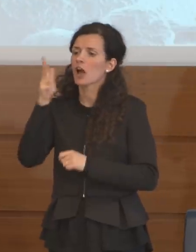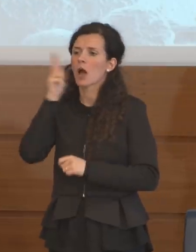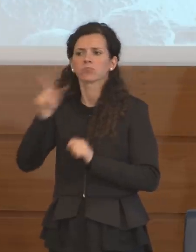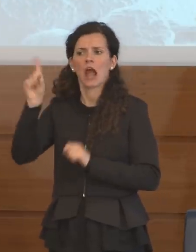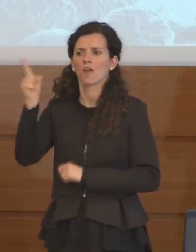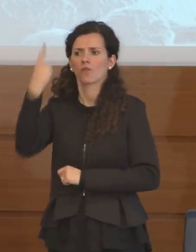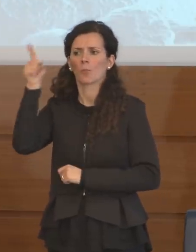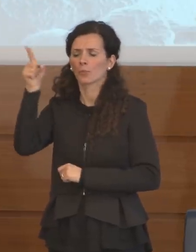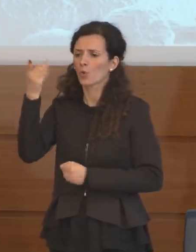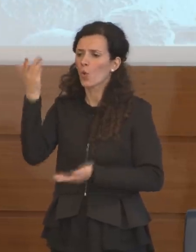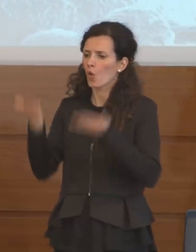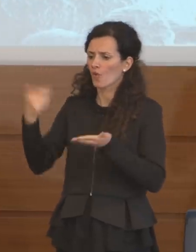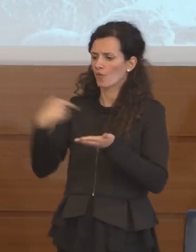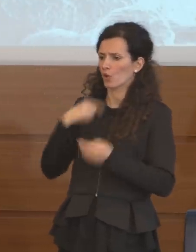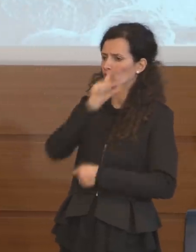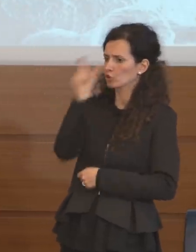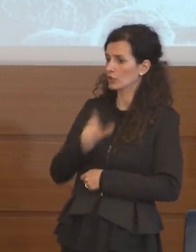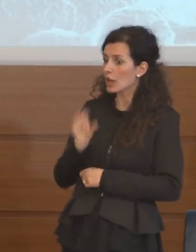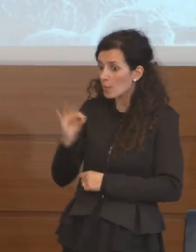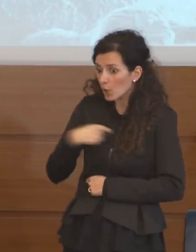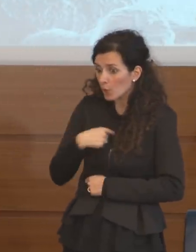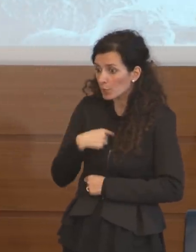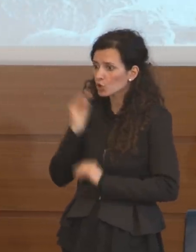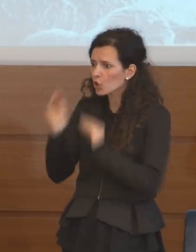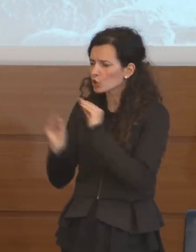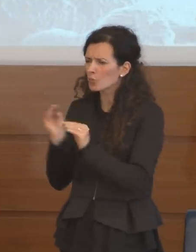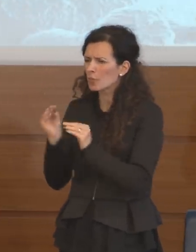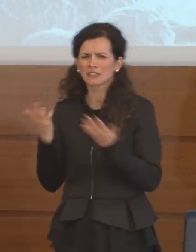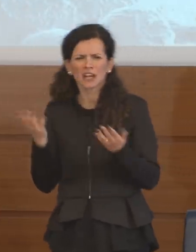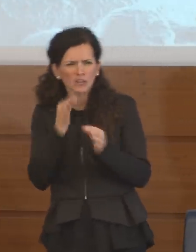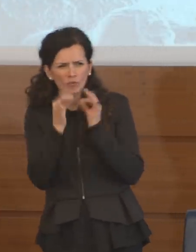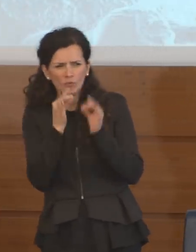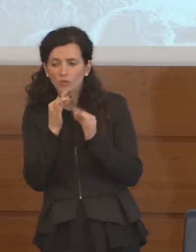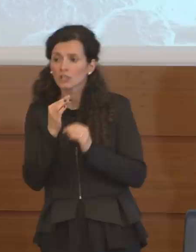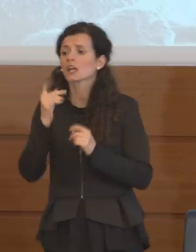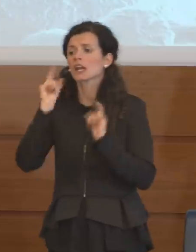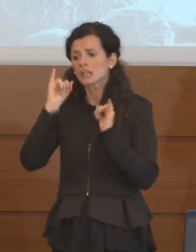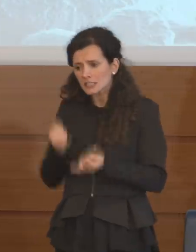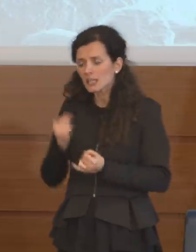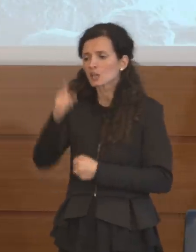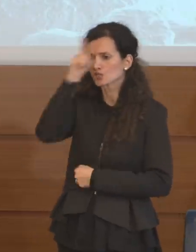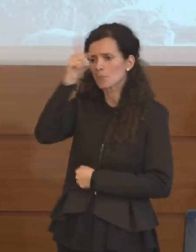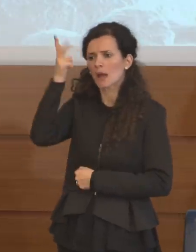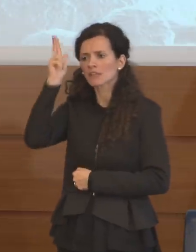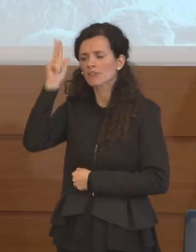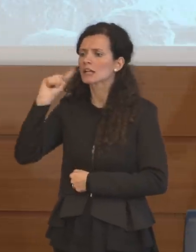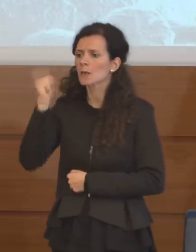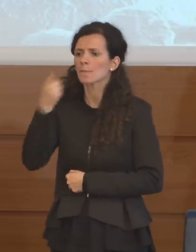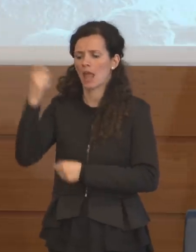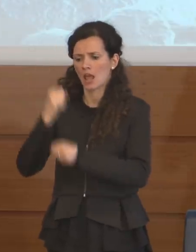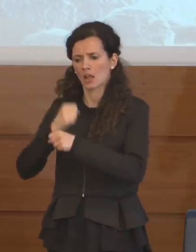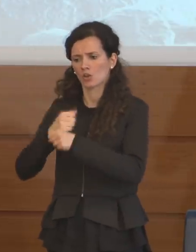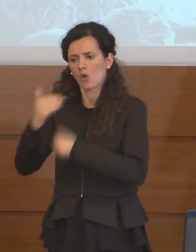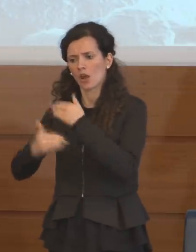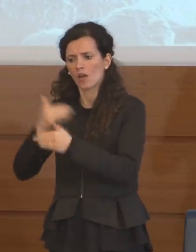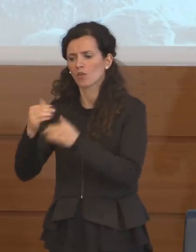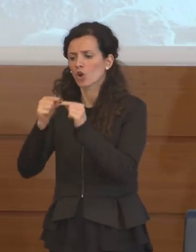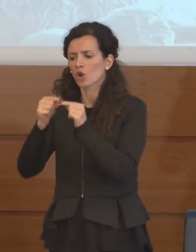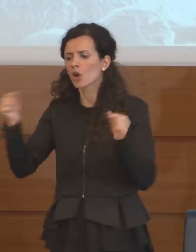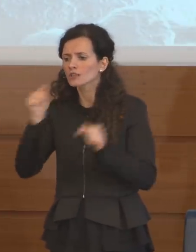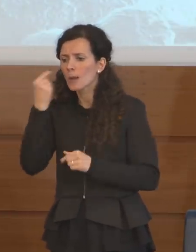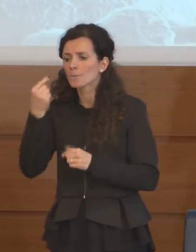noi in questo, io l'ho fatta proprio io questa domanda, lui mi ha detto sì sono state più brave di noi perché hanno fatto meno, come dire,